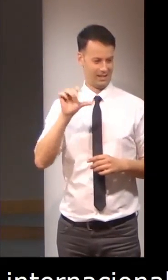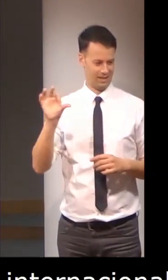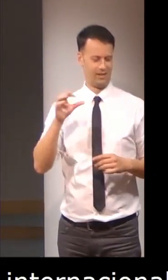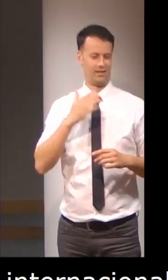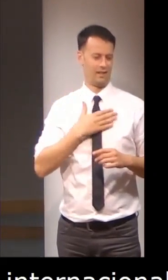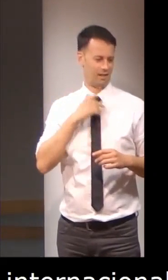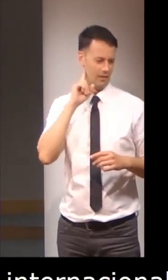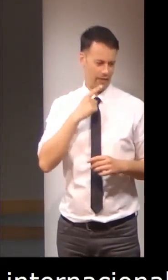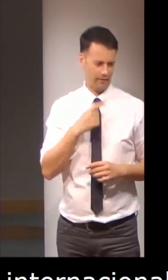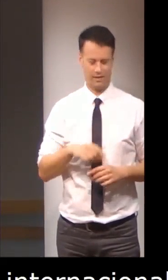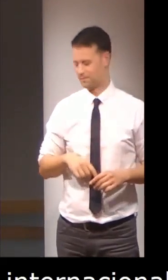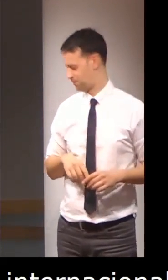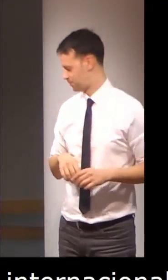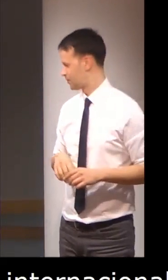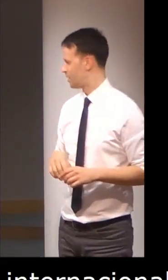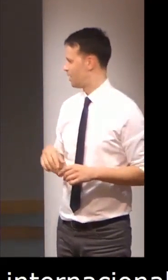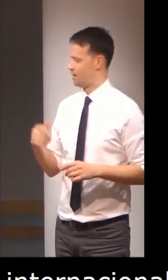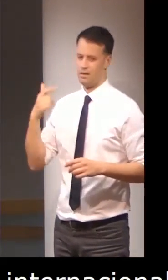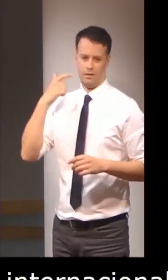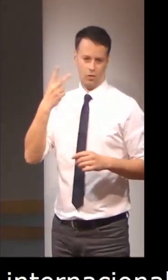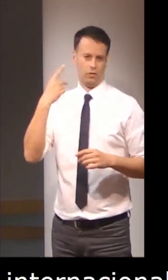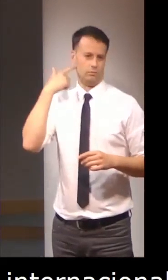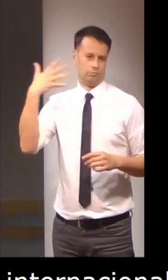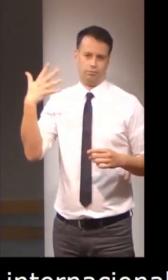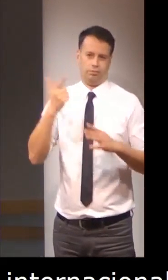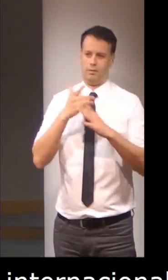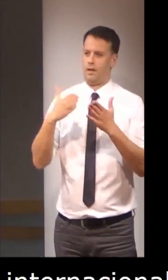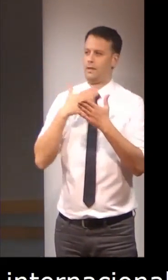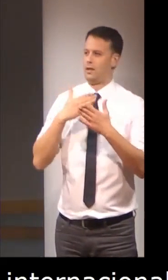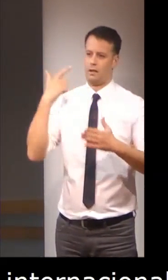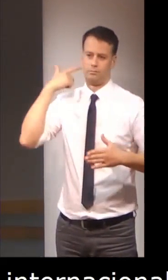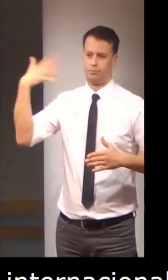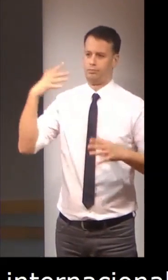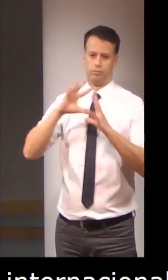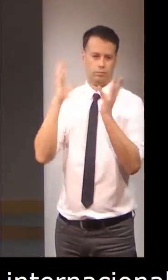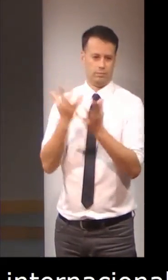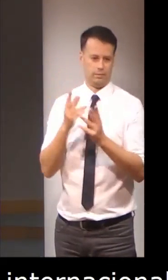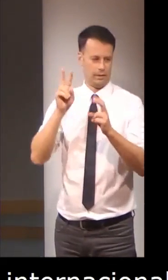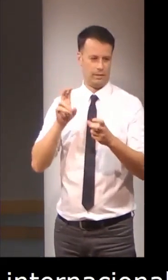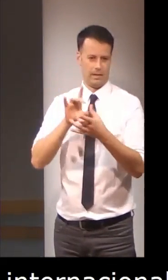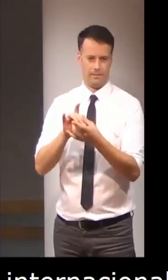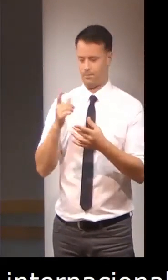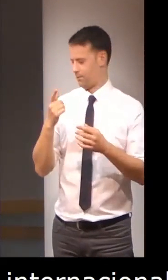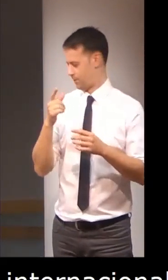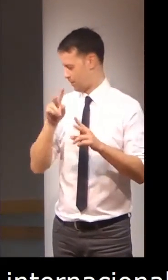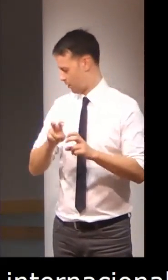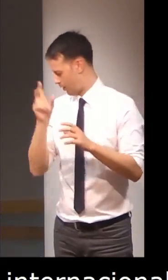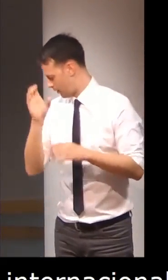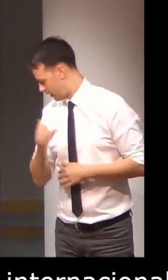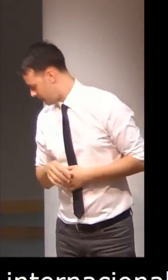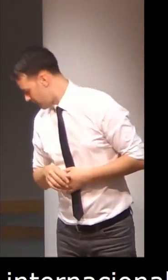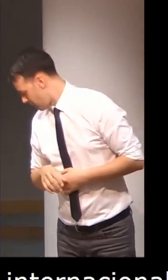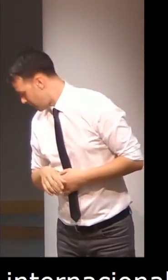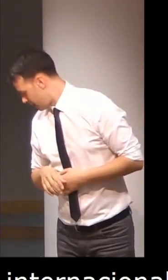of the Deaf. Son dos revistas de gran